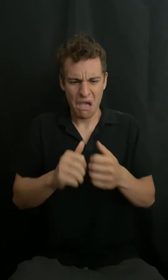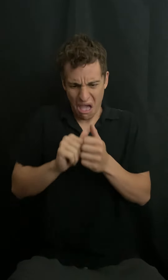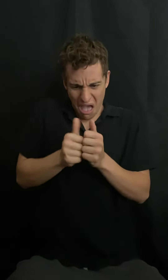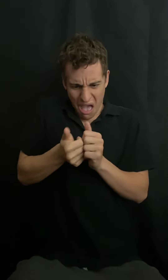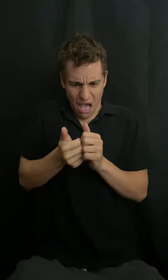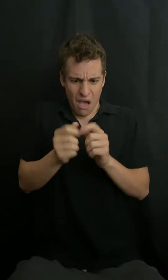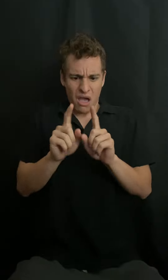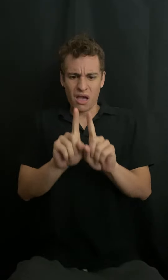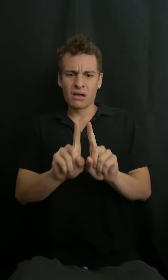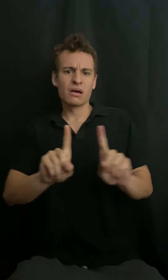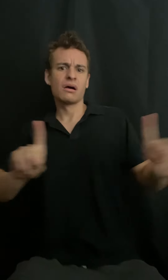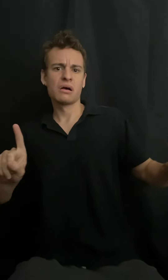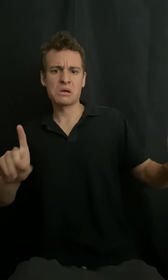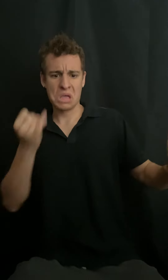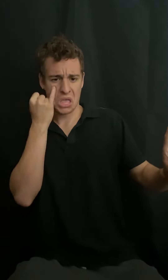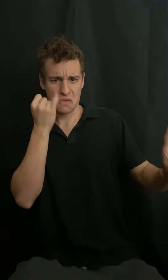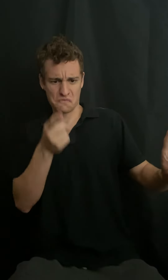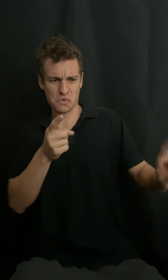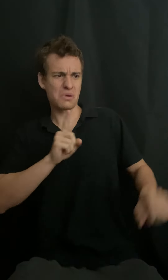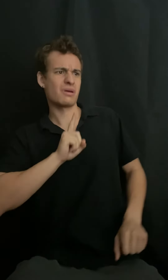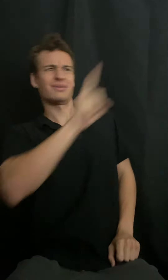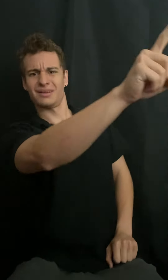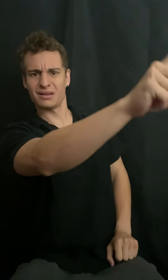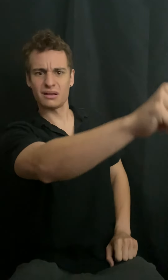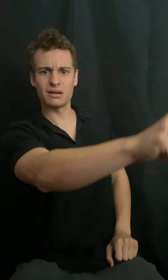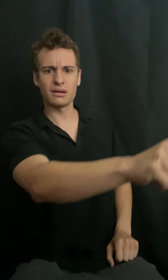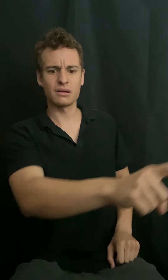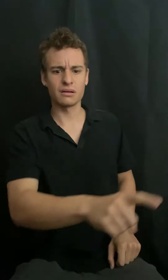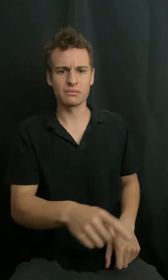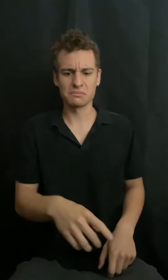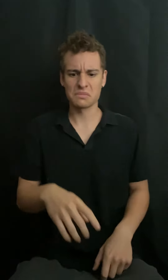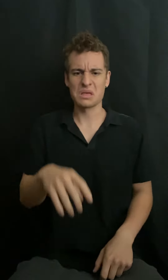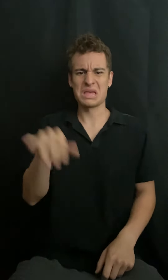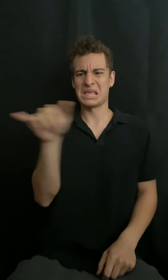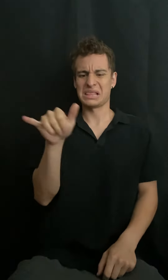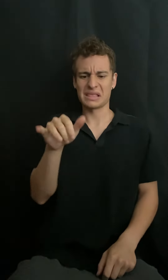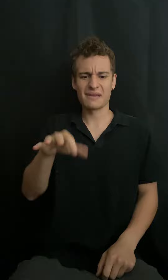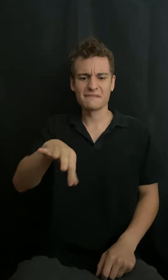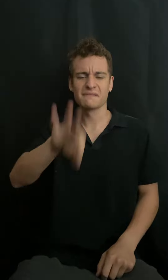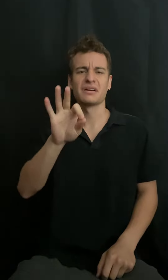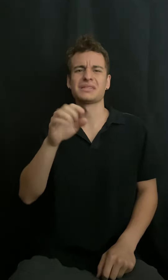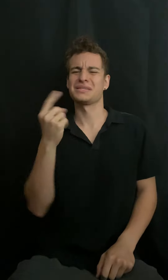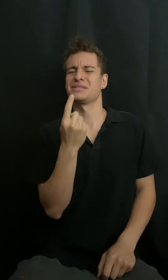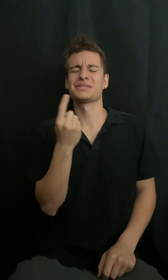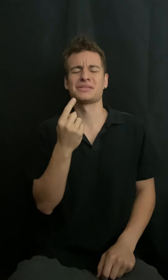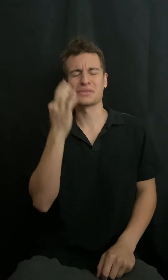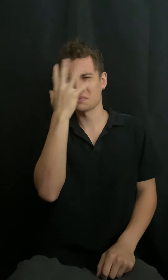ti si estás tan lejos, cómo encontrarle una pestaña a lo que nunca tuvo ojos,